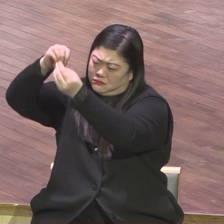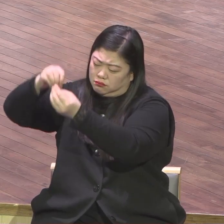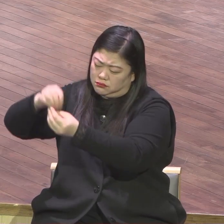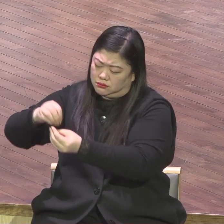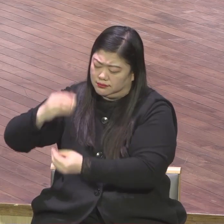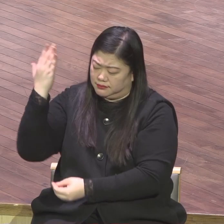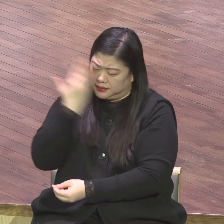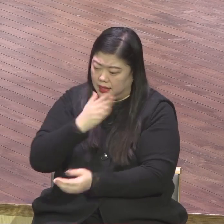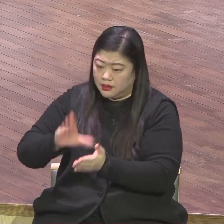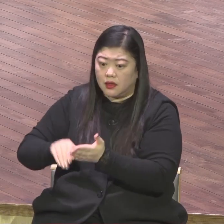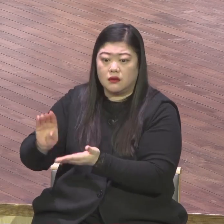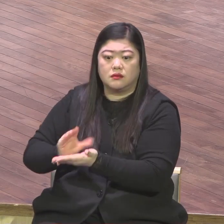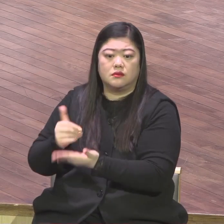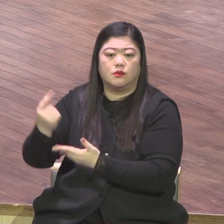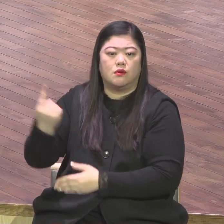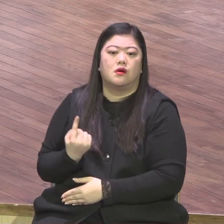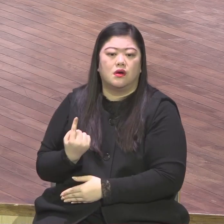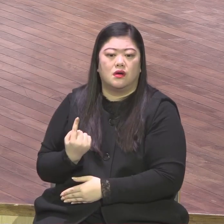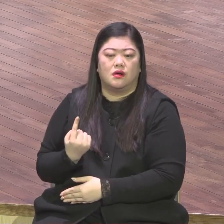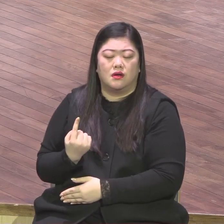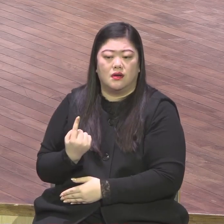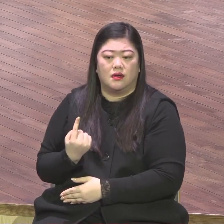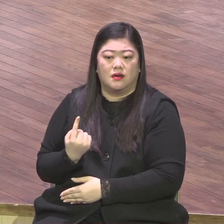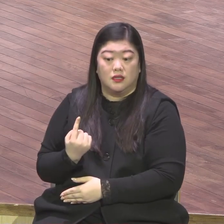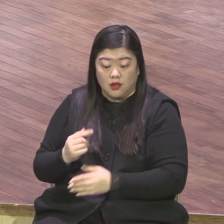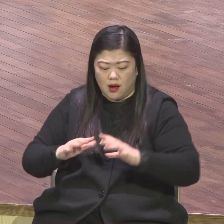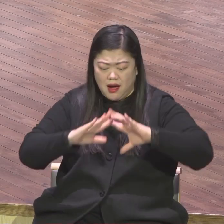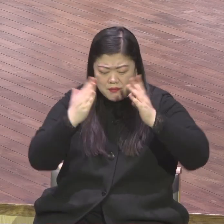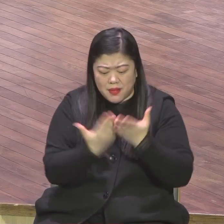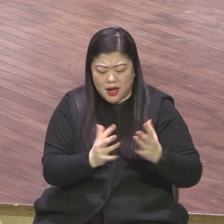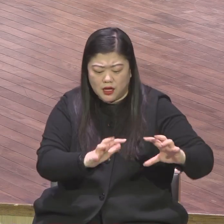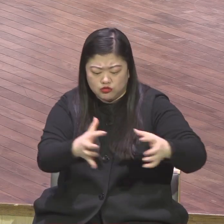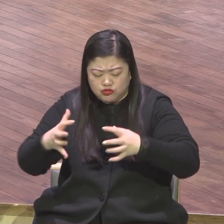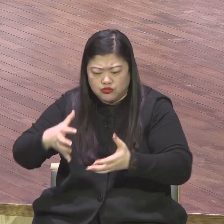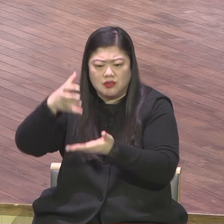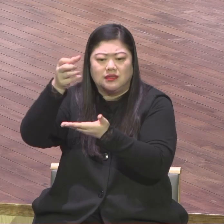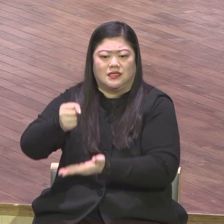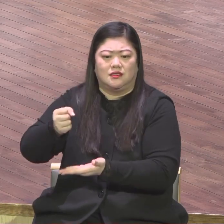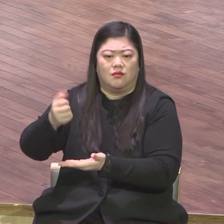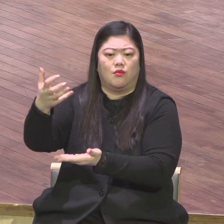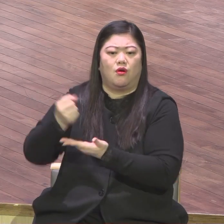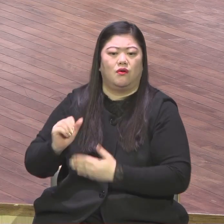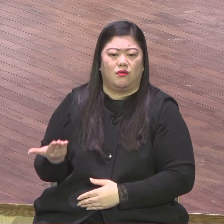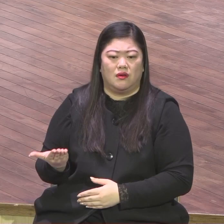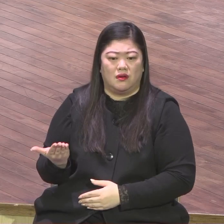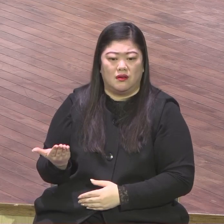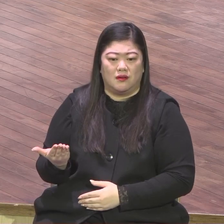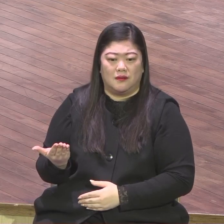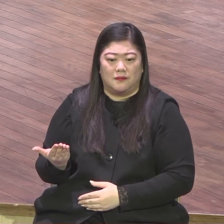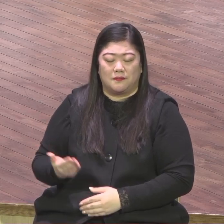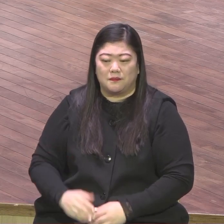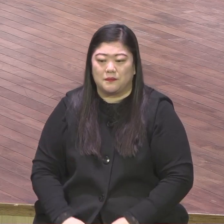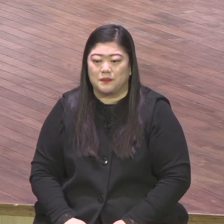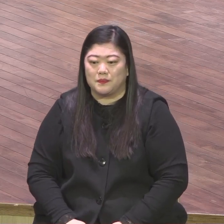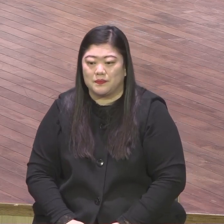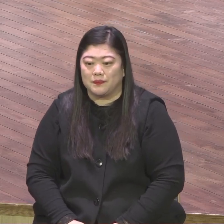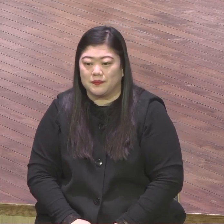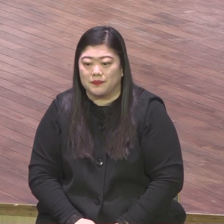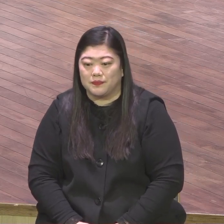하나님의 이름을 일으켰는 망국을 기업으로 얻게 될 것이다 라는 강조예요 특별히 본문에 보면 에덤의